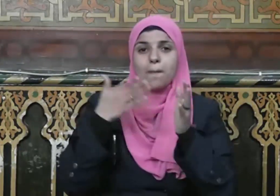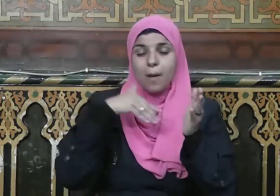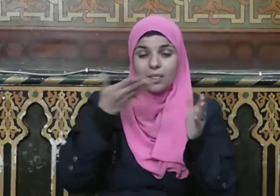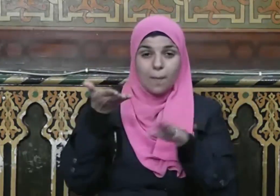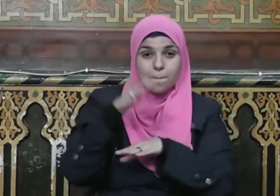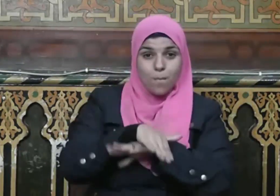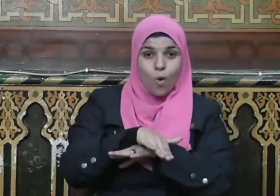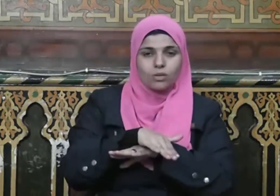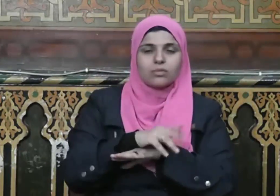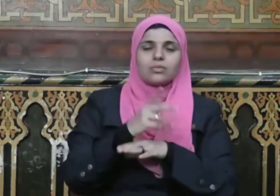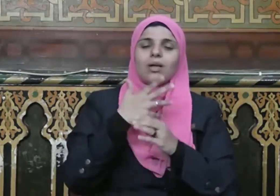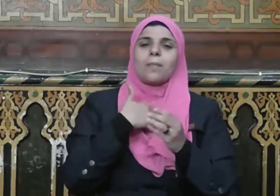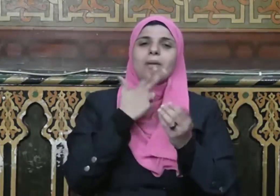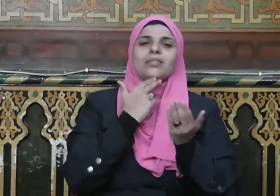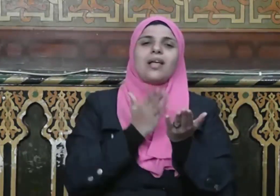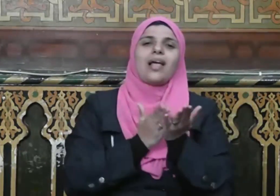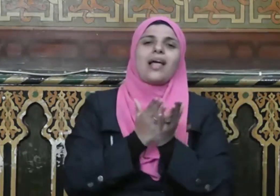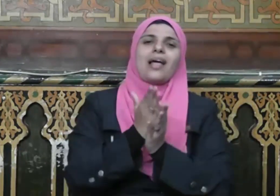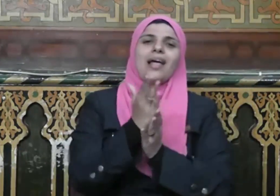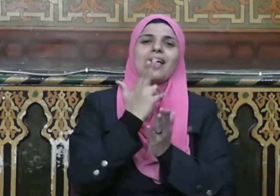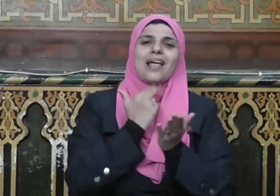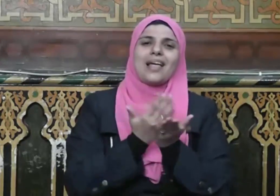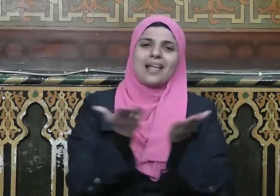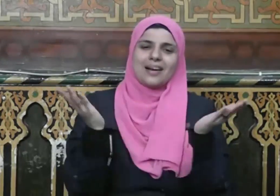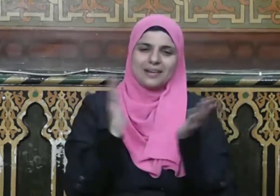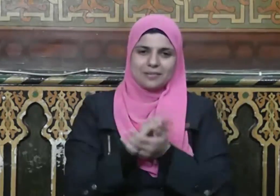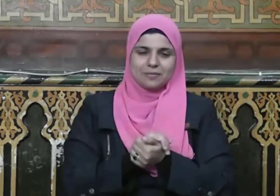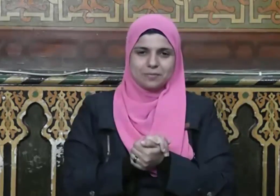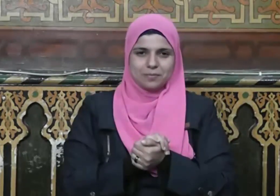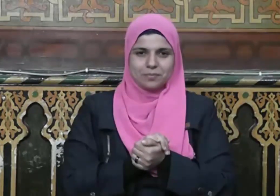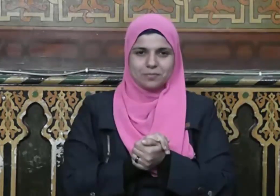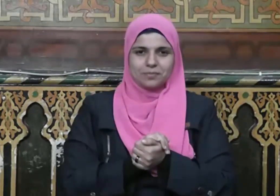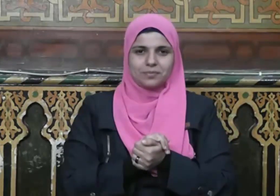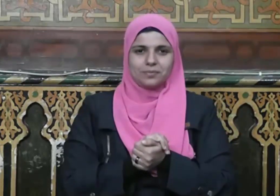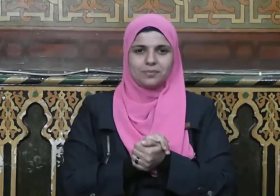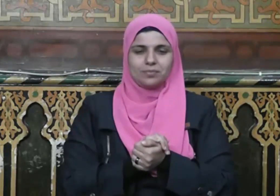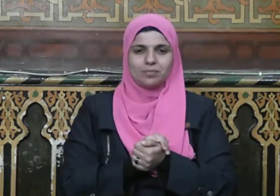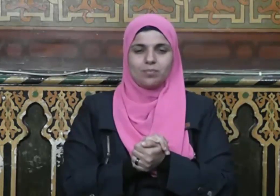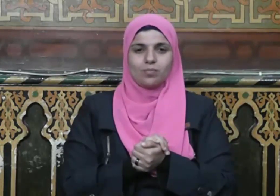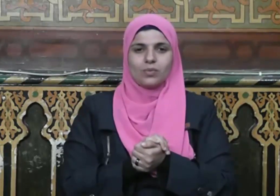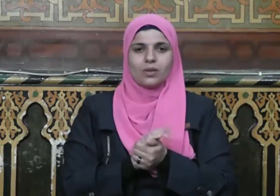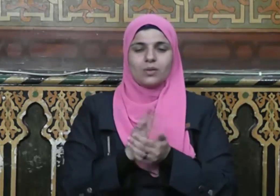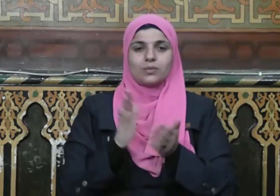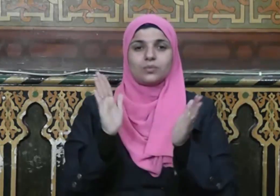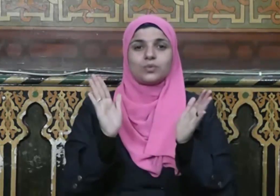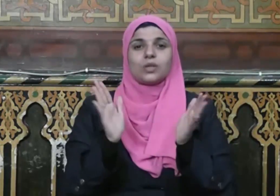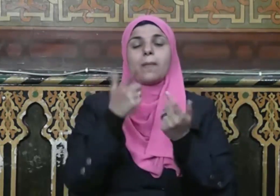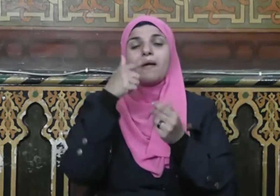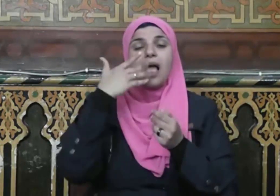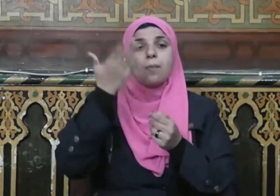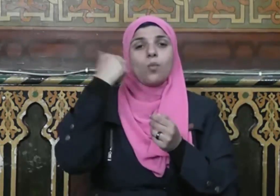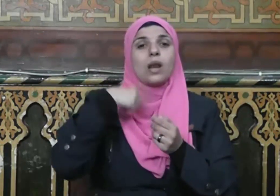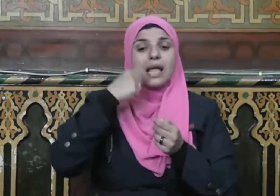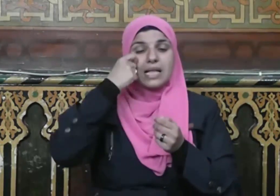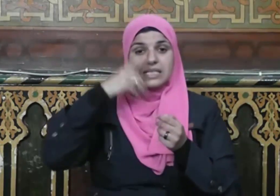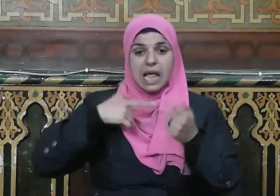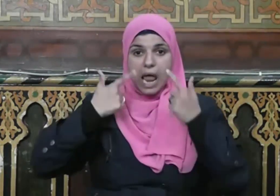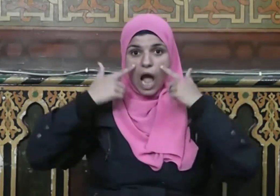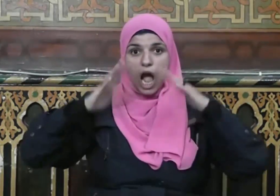على هذه الحال الحسنة ولما كان الإنسان في الدنيا مرهونا